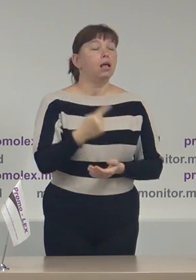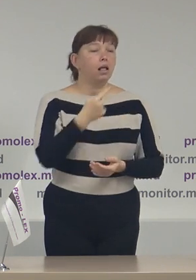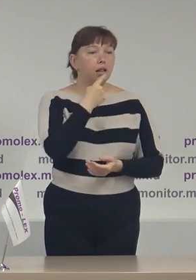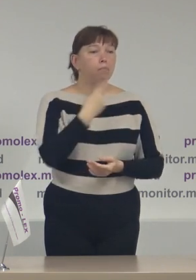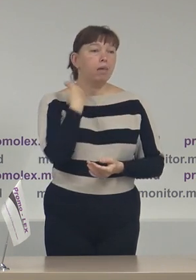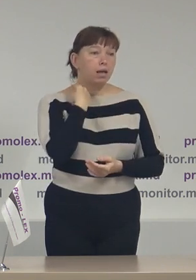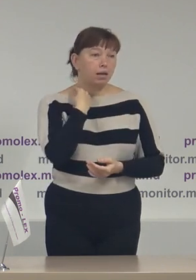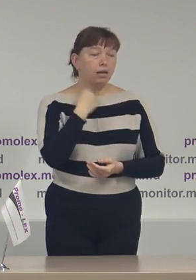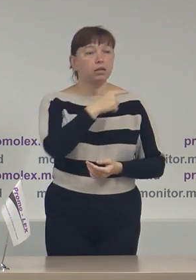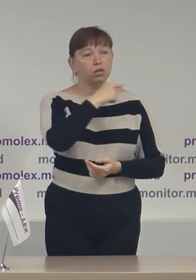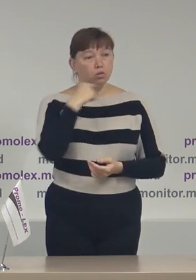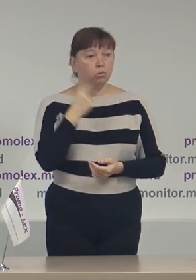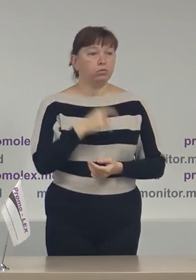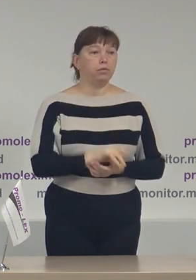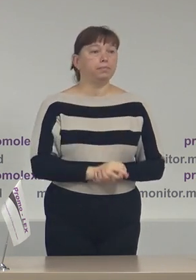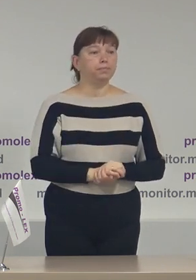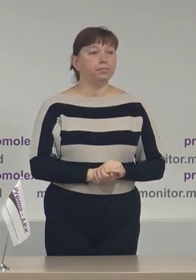și rusă.